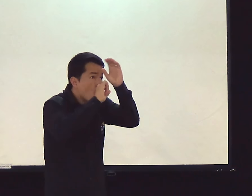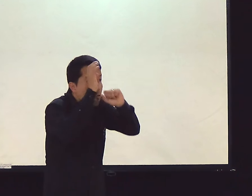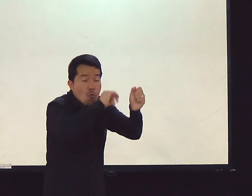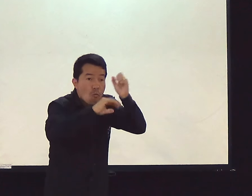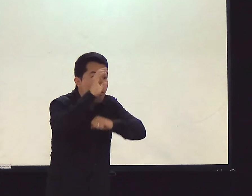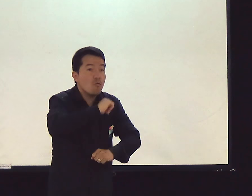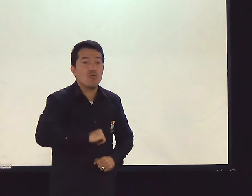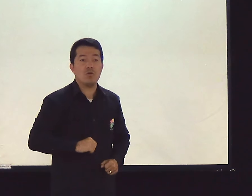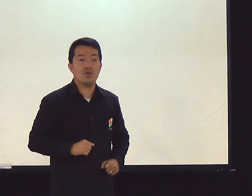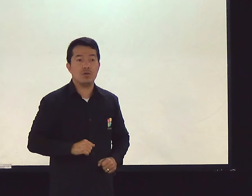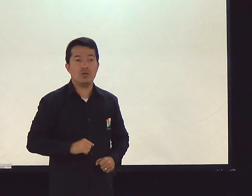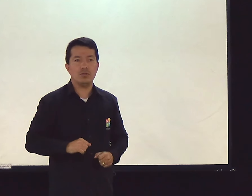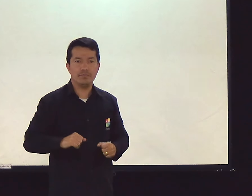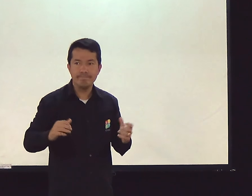estudar, elas querem conhecer coisa nova.